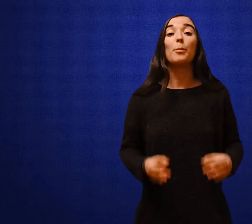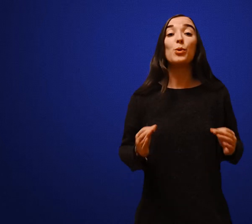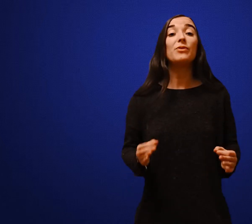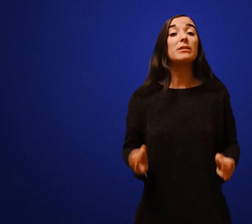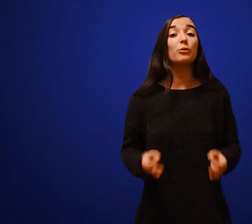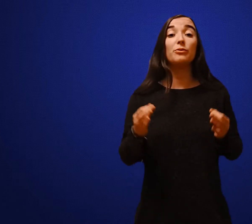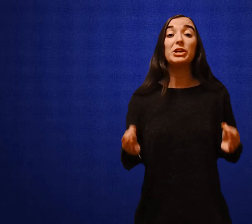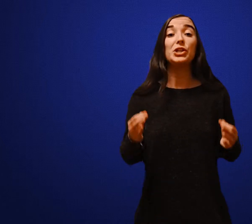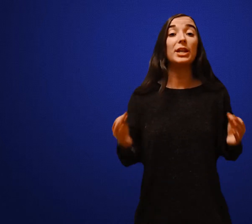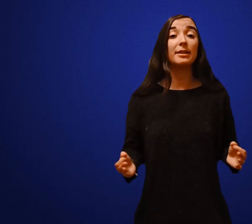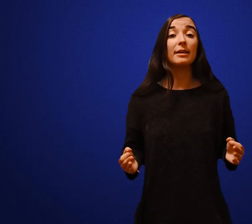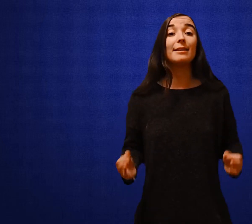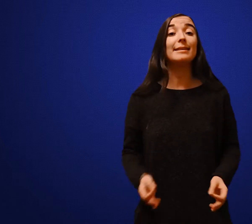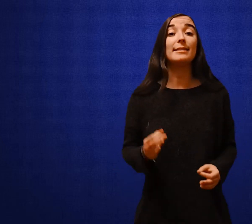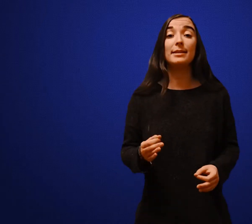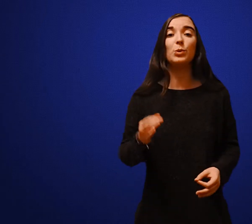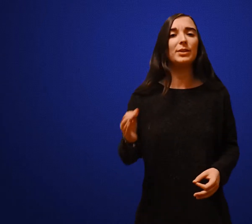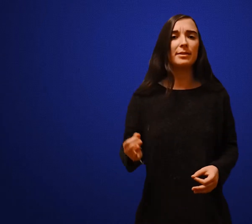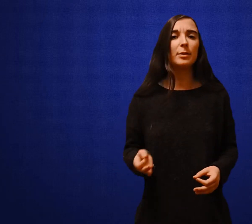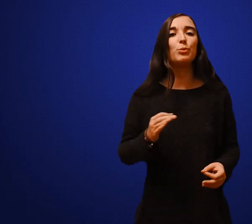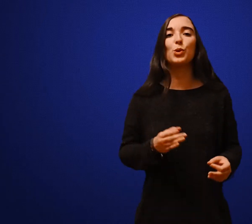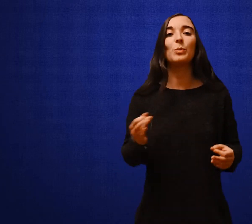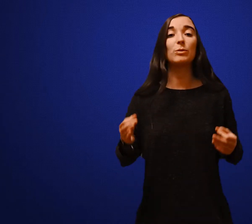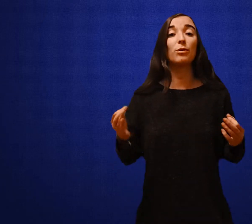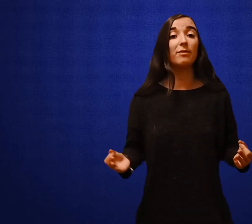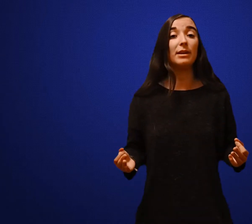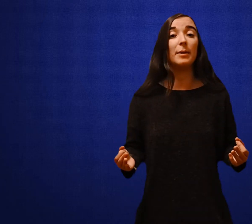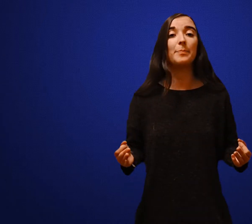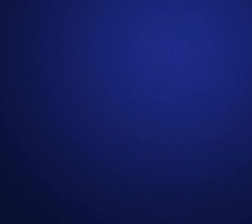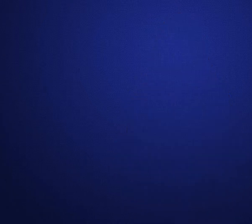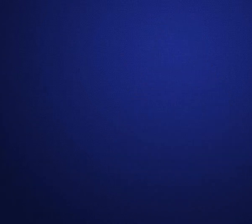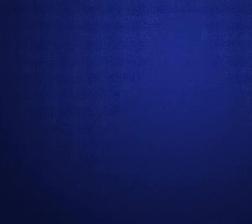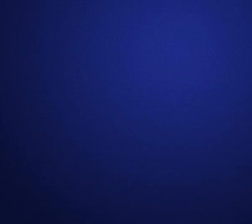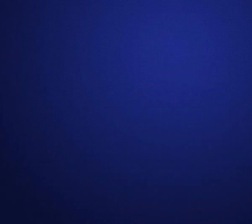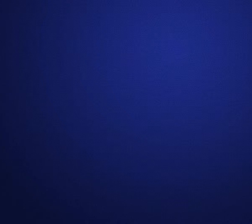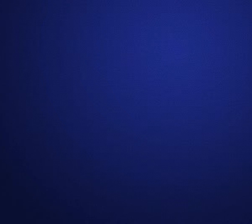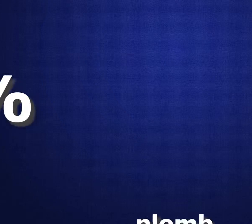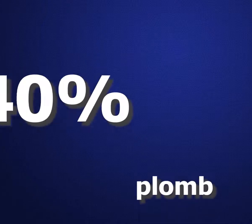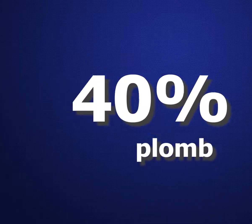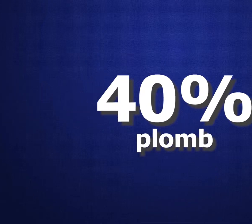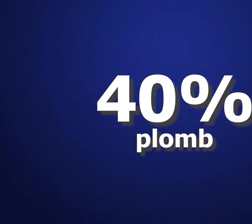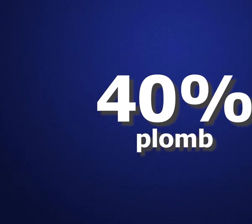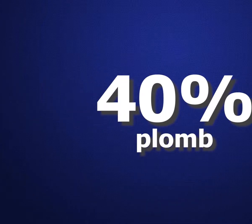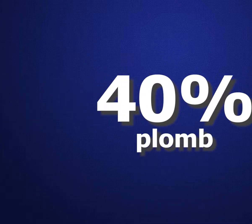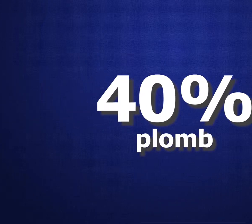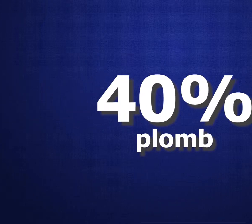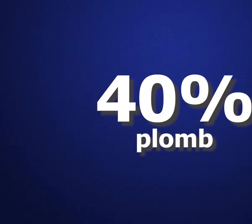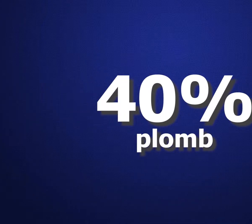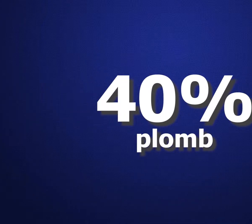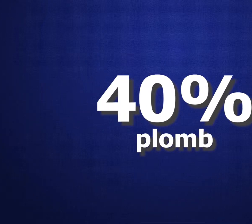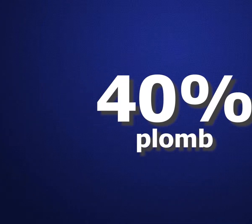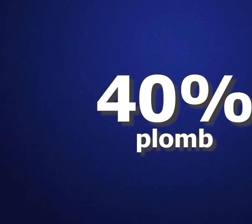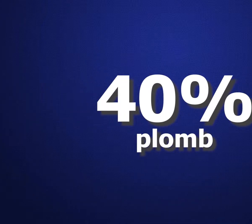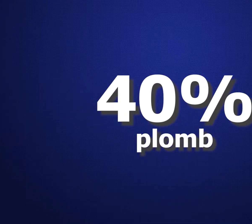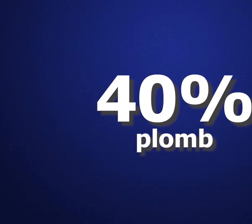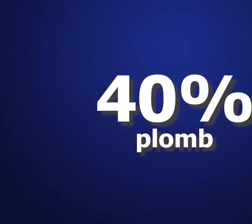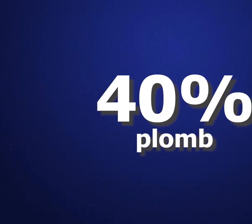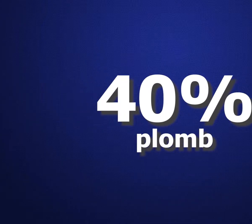un professeur de Virginia Tech décide de tester plusieurs maisons de la ville 40% d'entre elles ont des niveaux dangereux de plomb dans leur eau